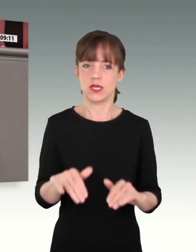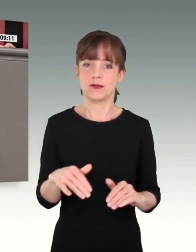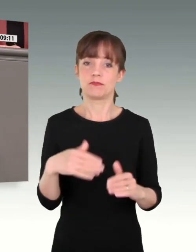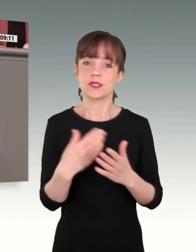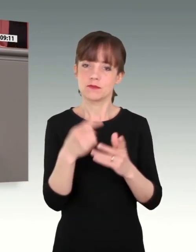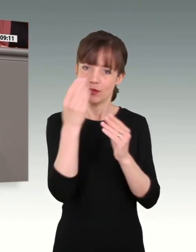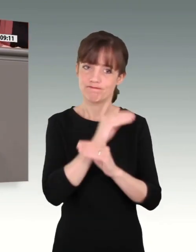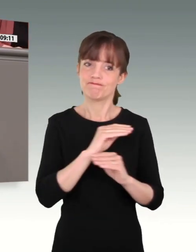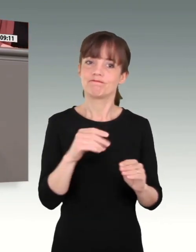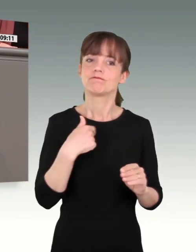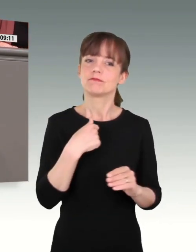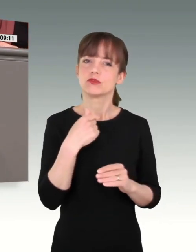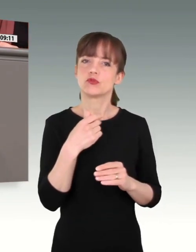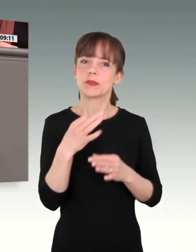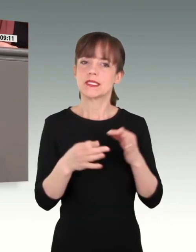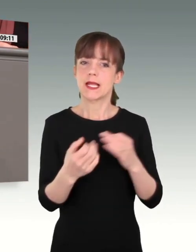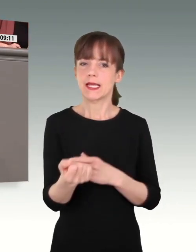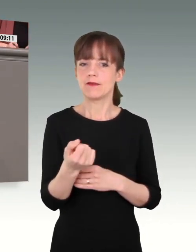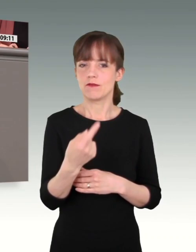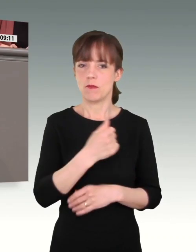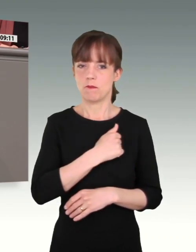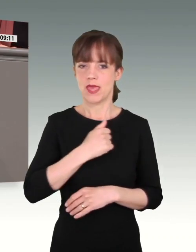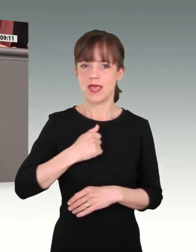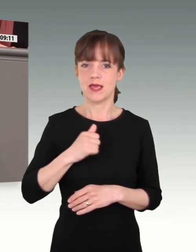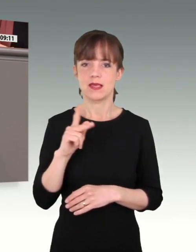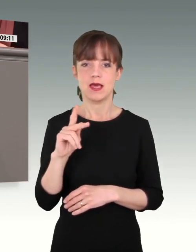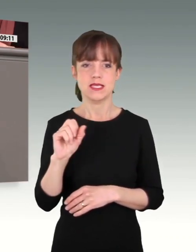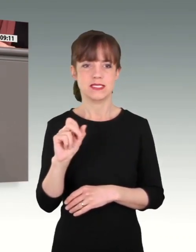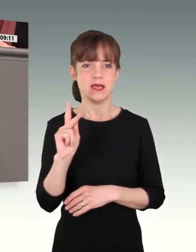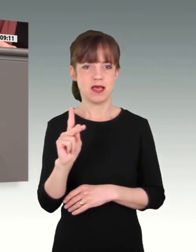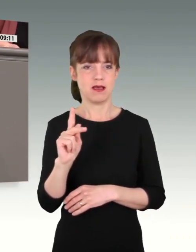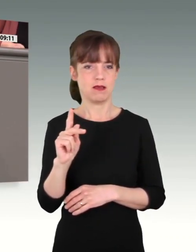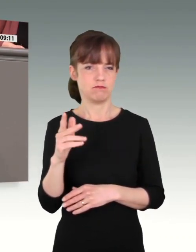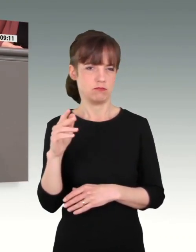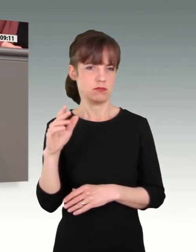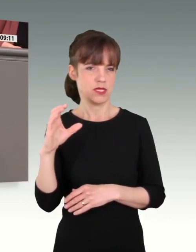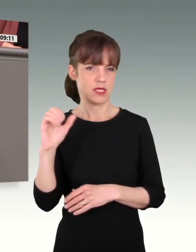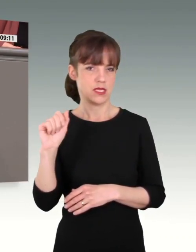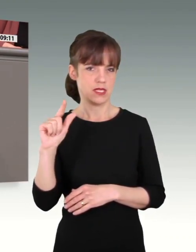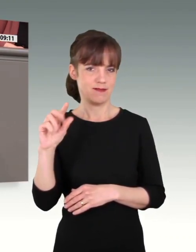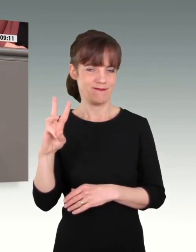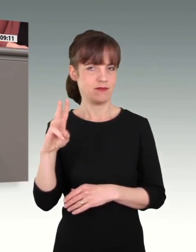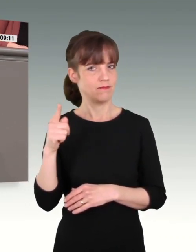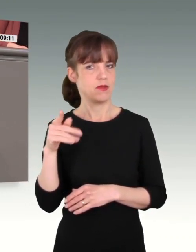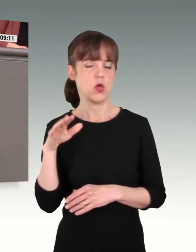verzögert, auch die Vorbereitung der NRF-Kräfte. Und deswegen ist es gut und richtig, dass die Amtshilfe jetzt